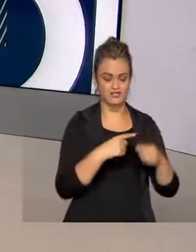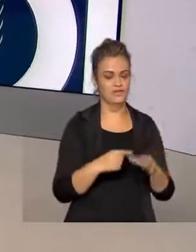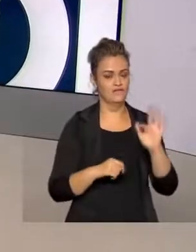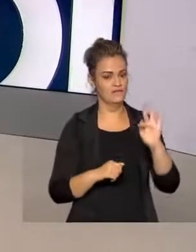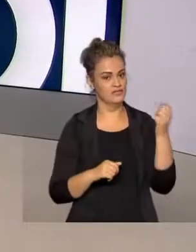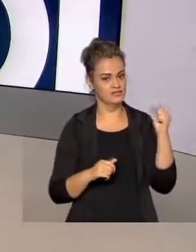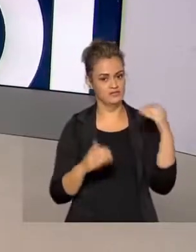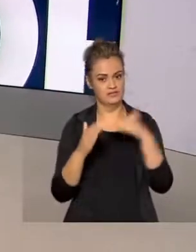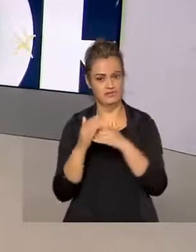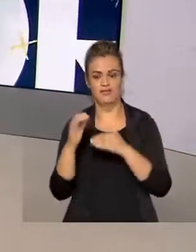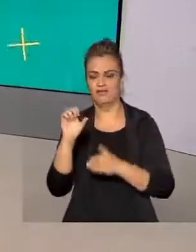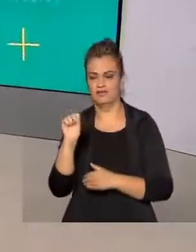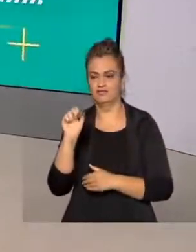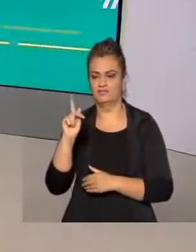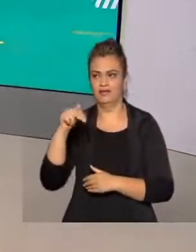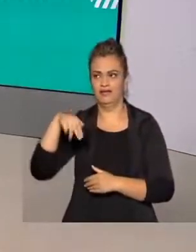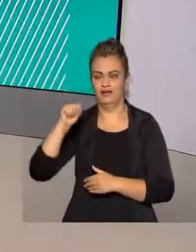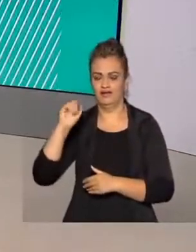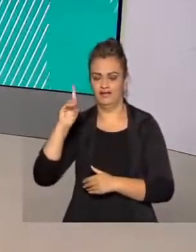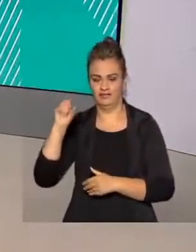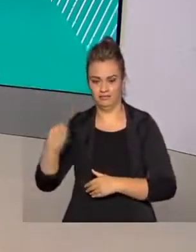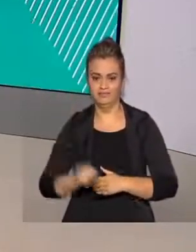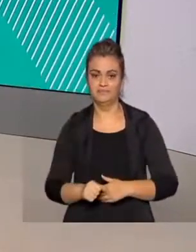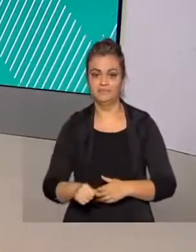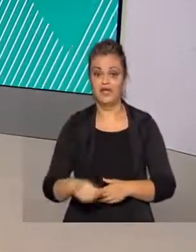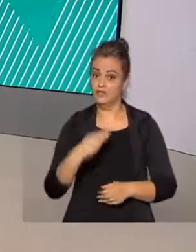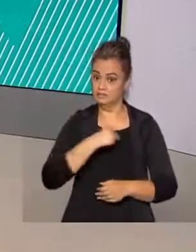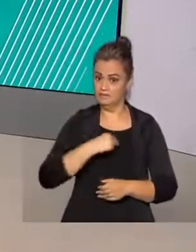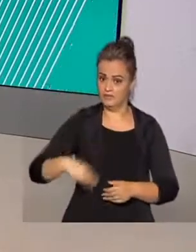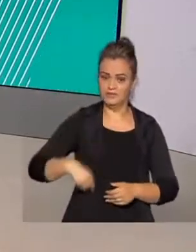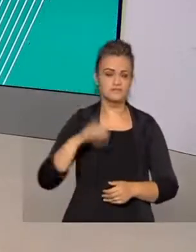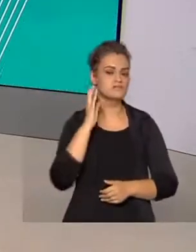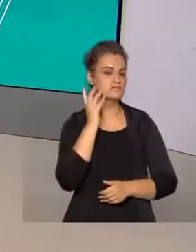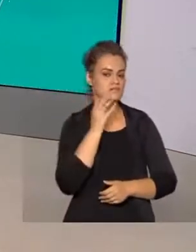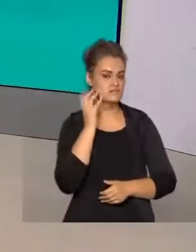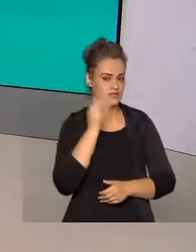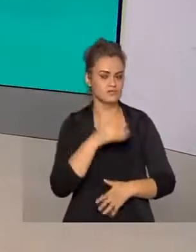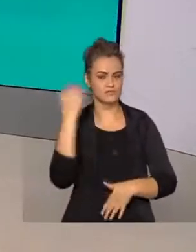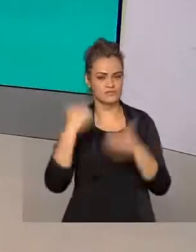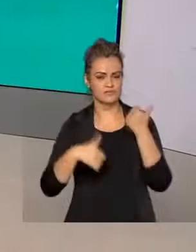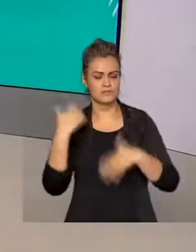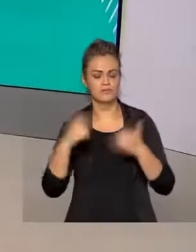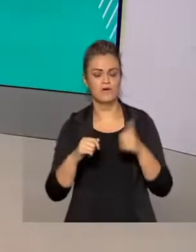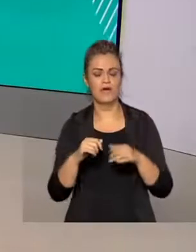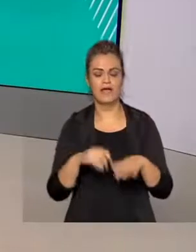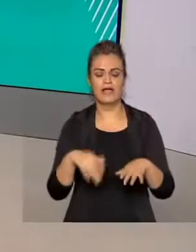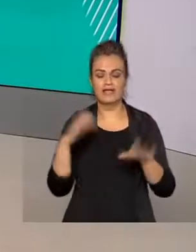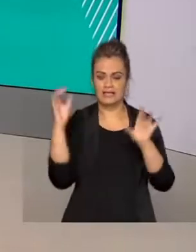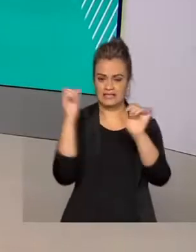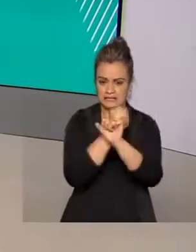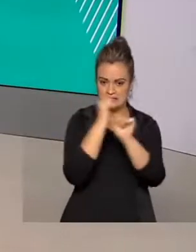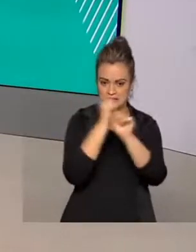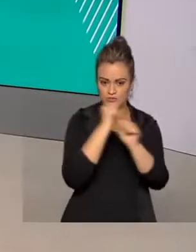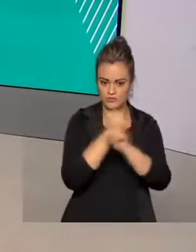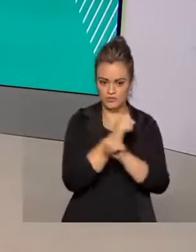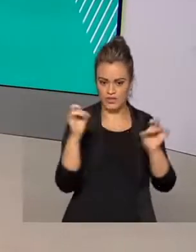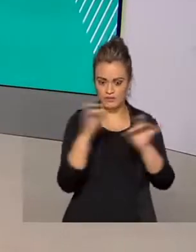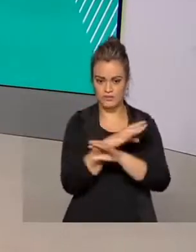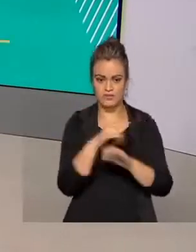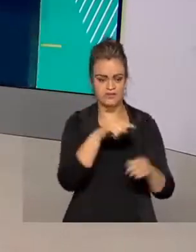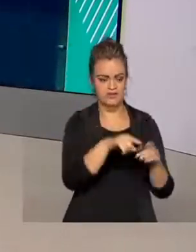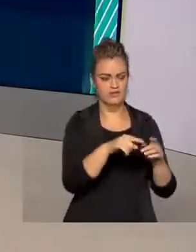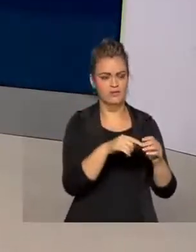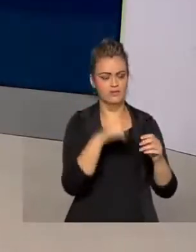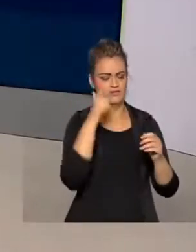Feira de Santana e Esplanada o ministro da infraestrutura no discurso destacou obras entregues na Bahia que vão desde